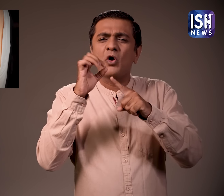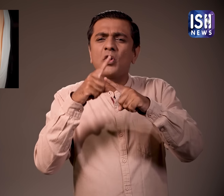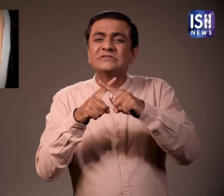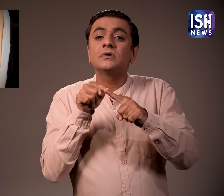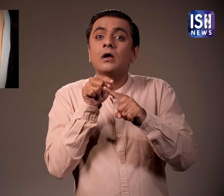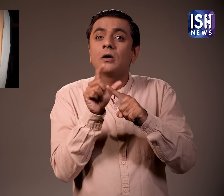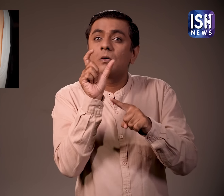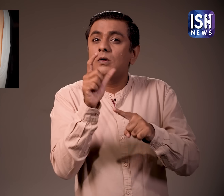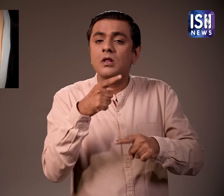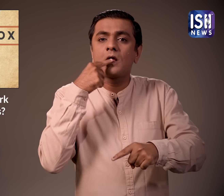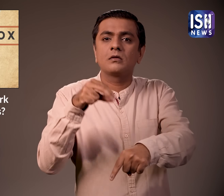छाले छोड़ जाता है